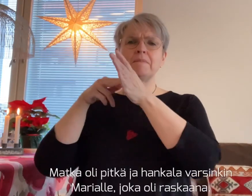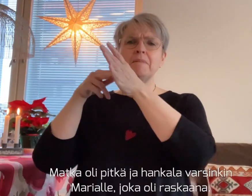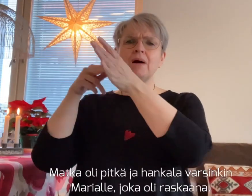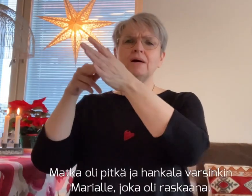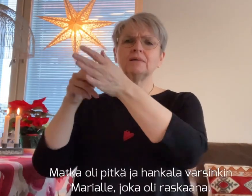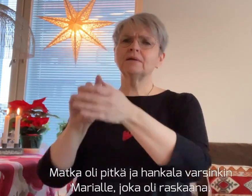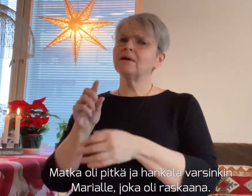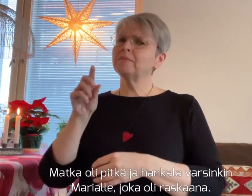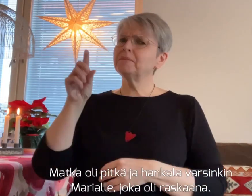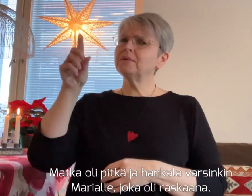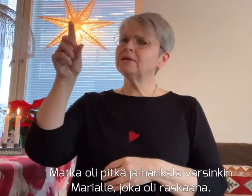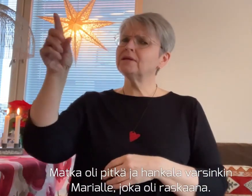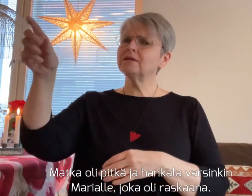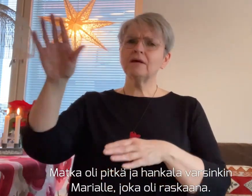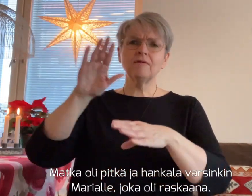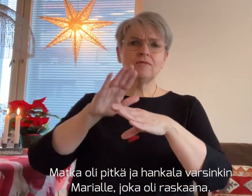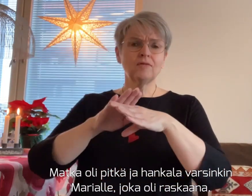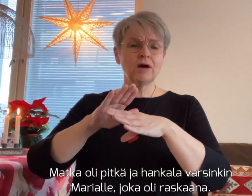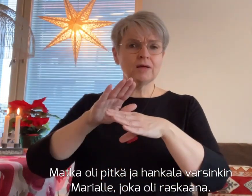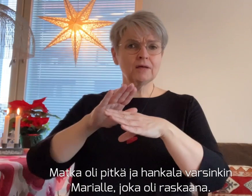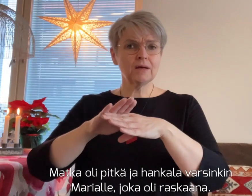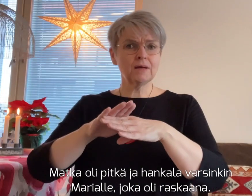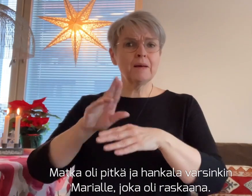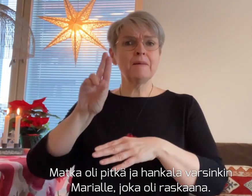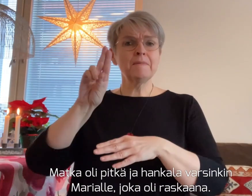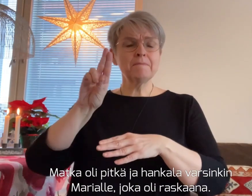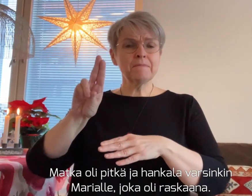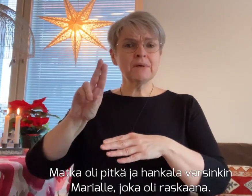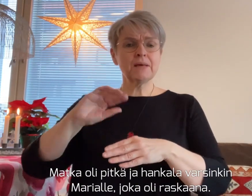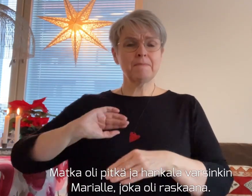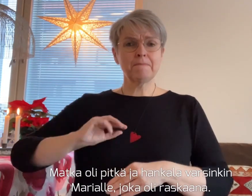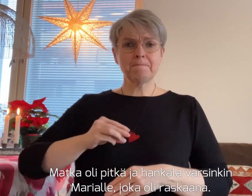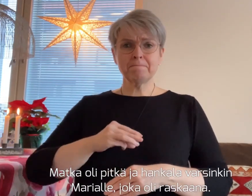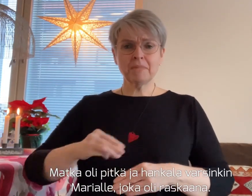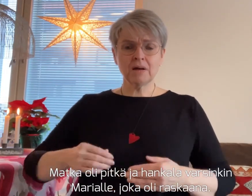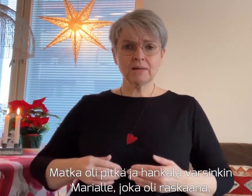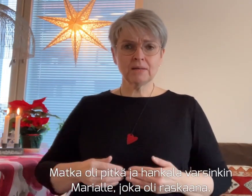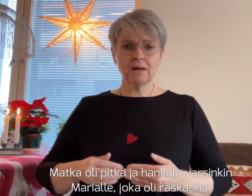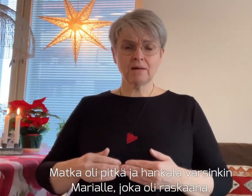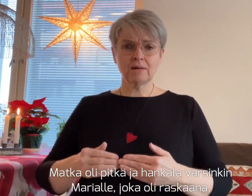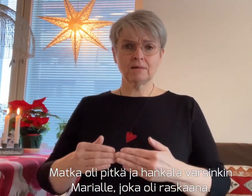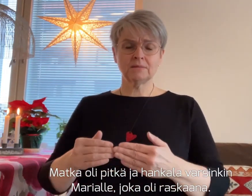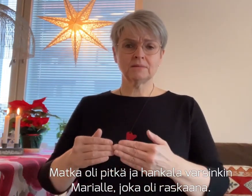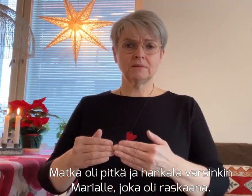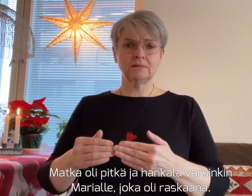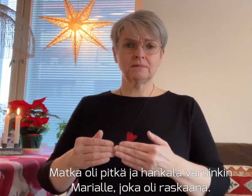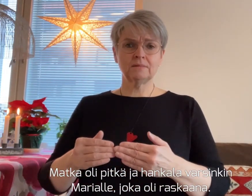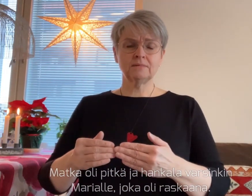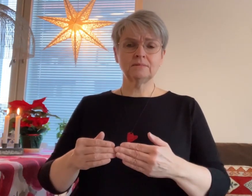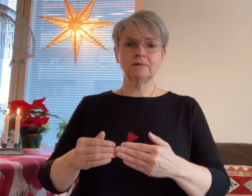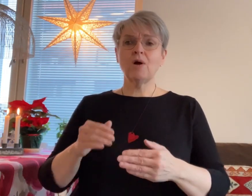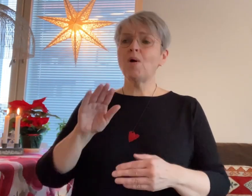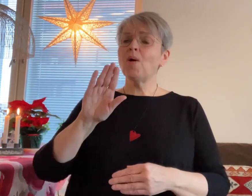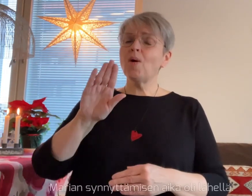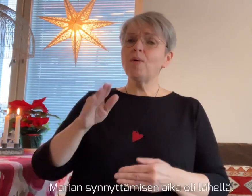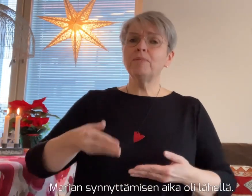Matka oli pitkä ja hankala, varsinkin Marialle, joka oli raskaana.